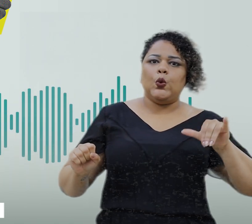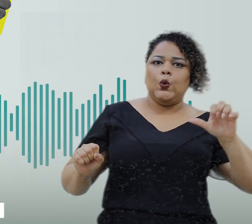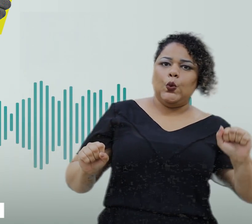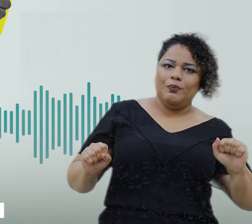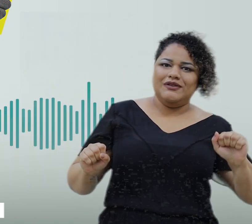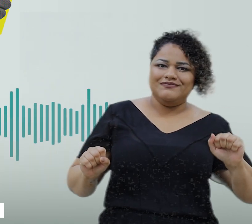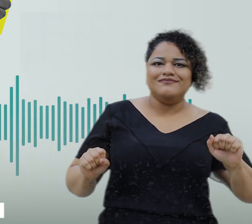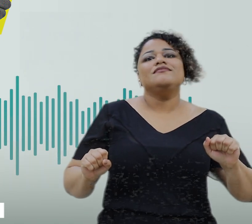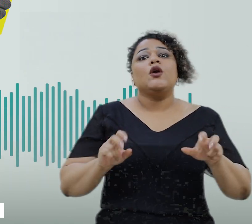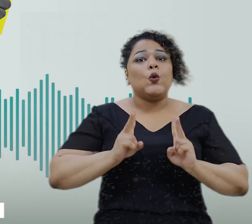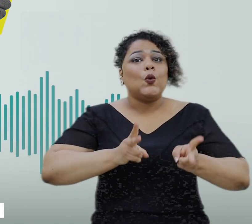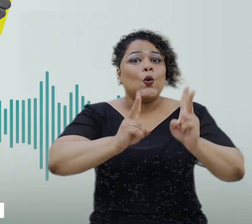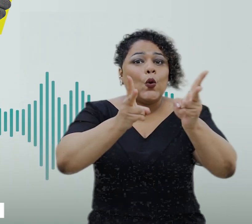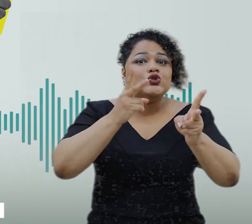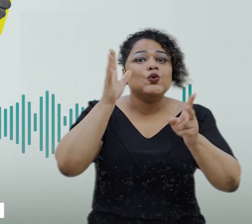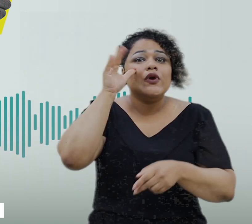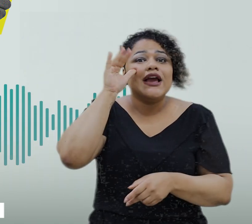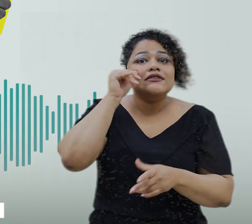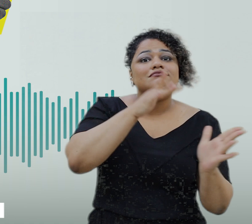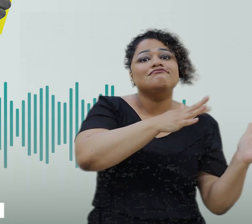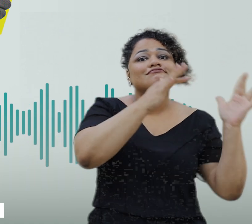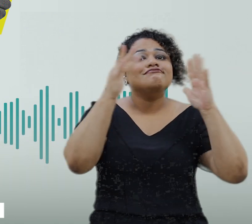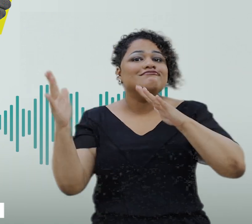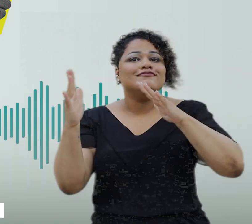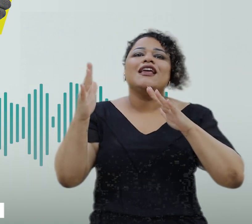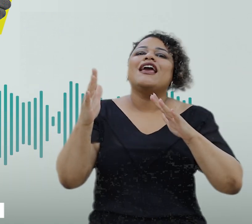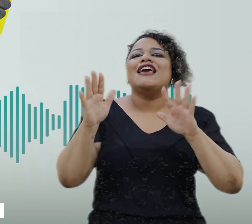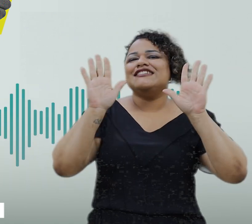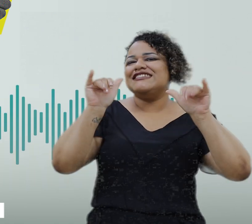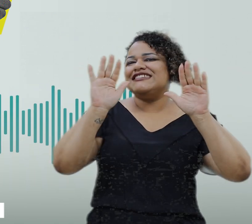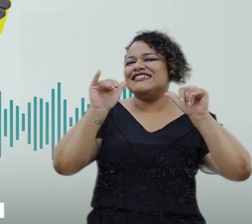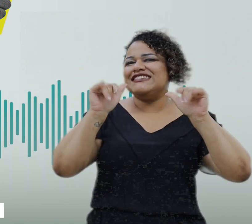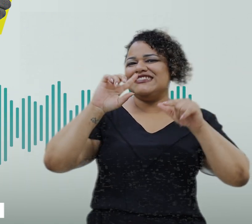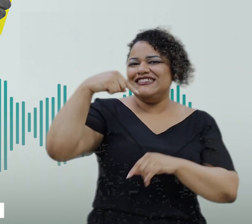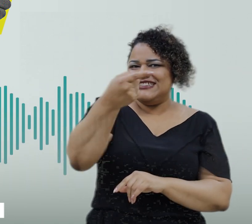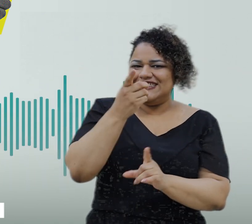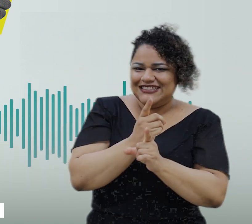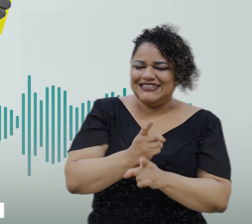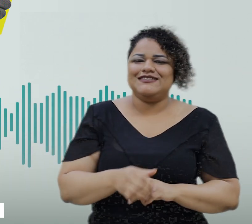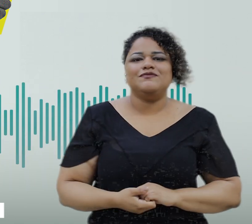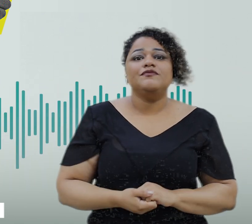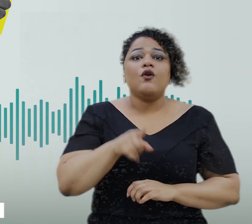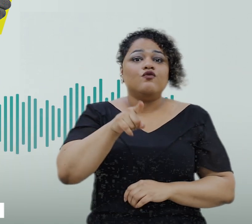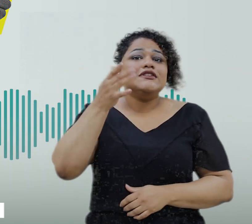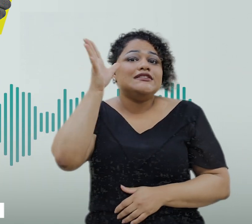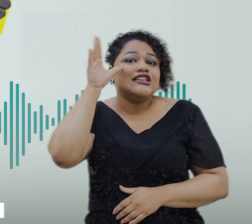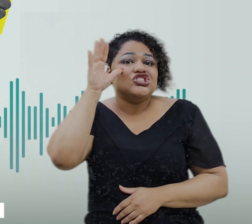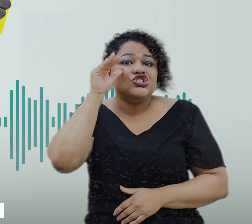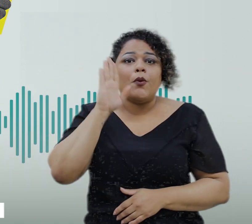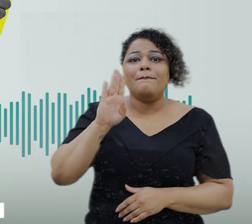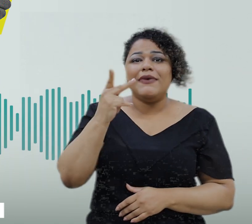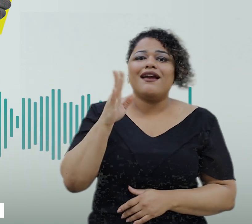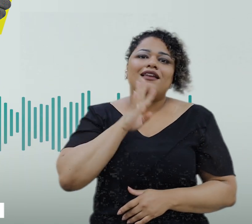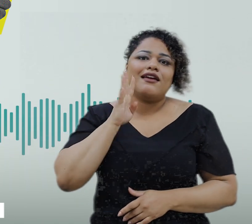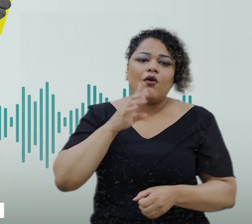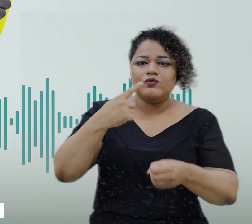E eu sou o Núbia Azevedo. Continue acompanhando o nosso programa. Até a próxima. Você ouviu BH Legal,